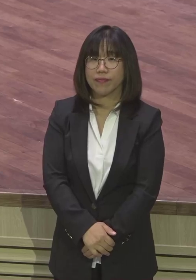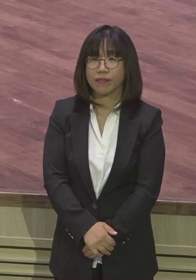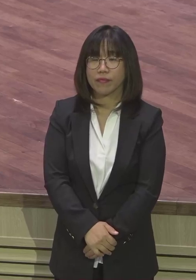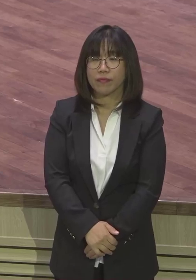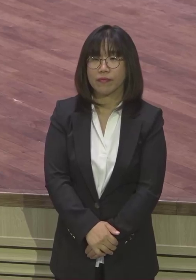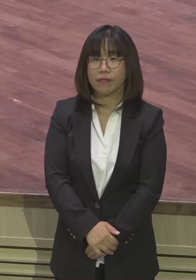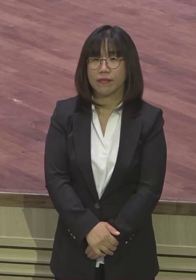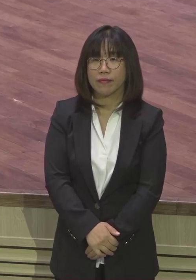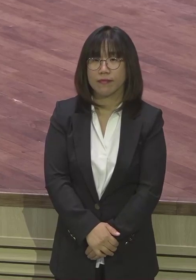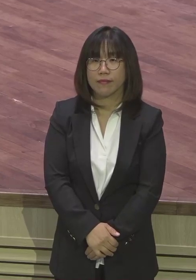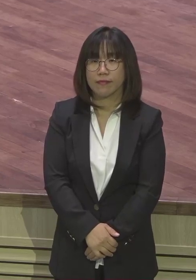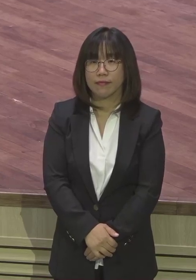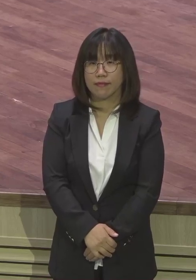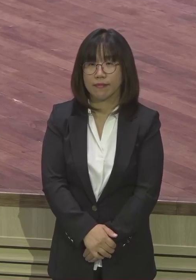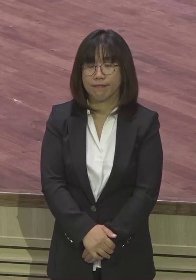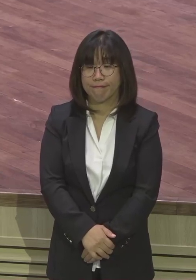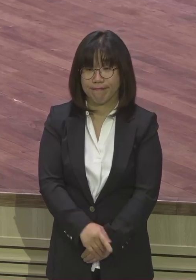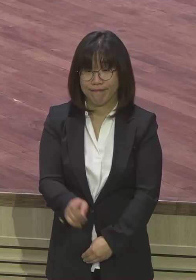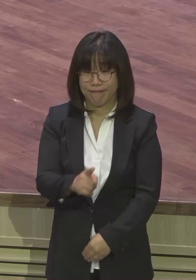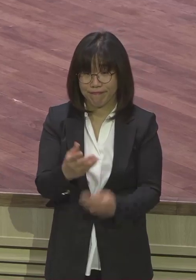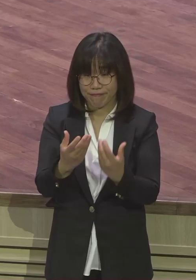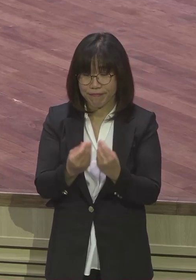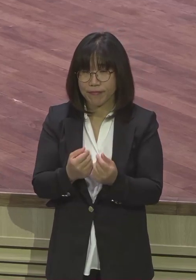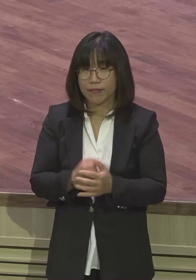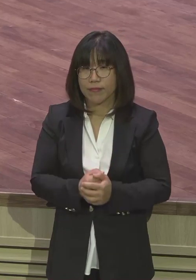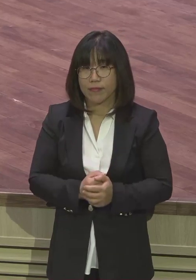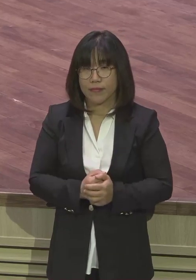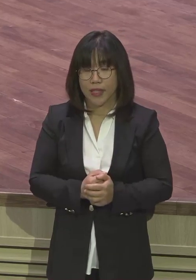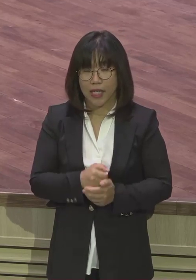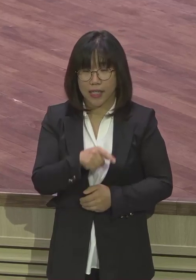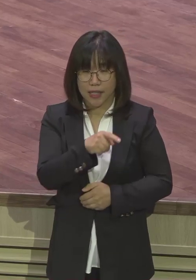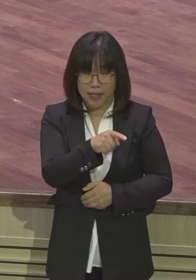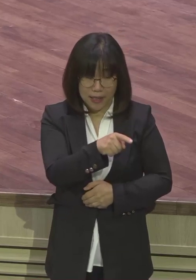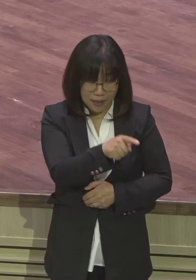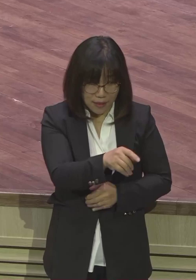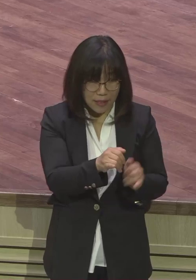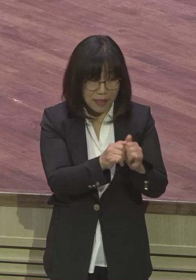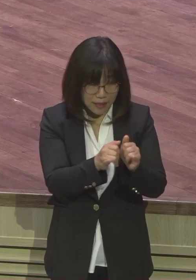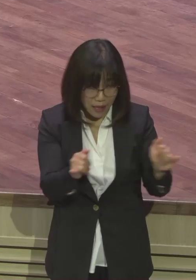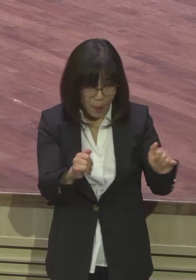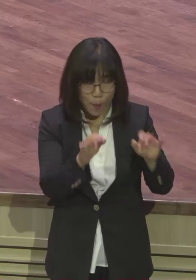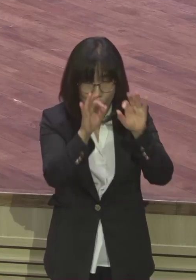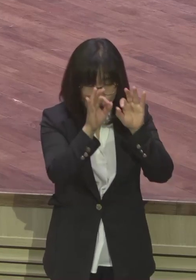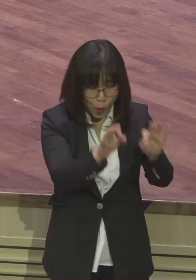무슨 말입니까. 상대방을 어떤 시각을 가지고 바라보느냐.